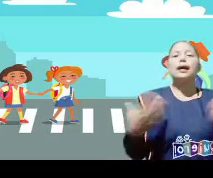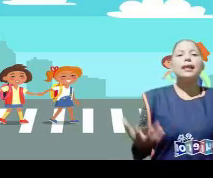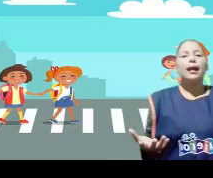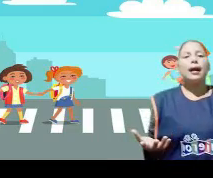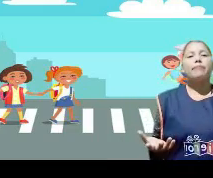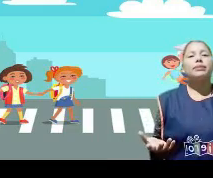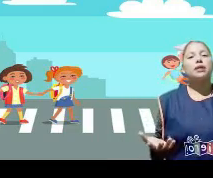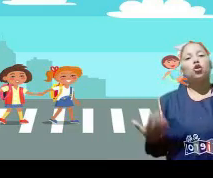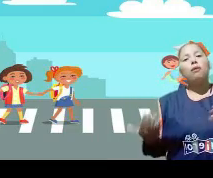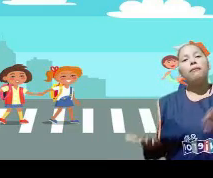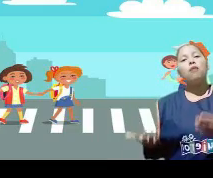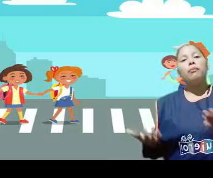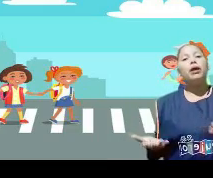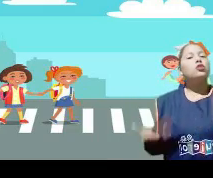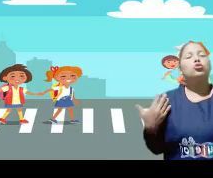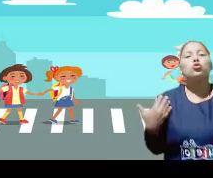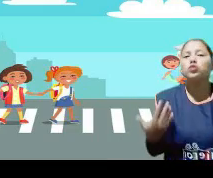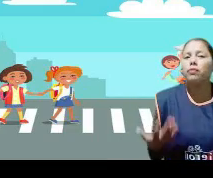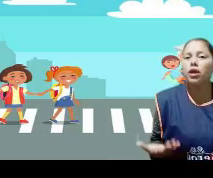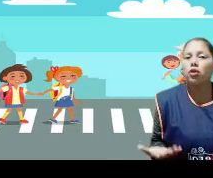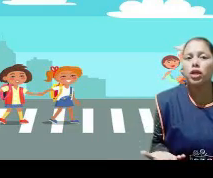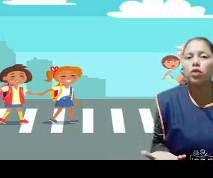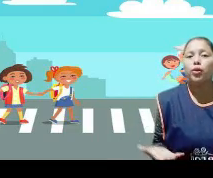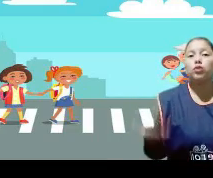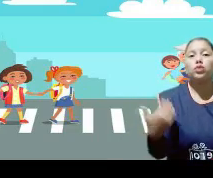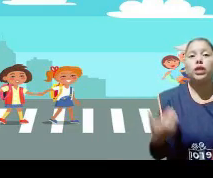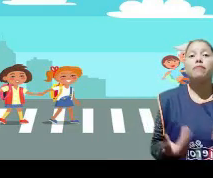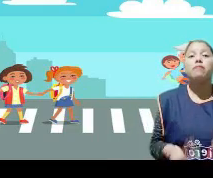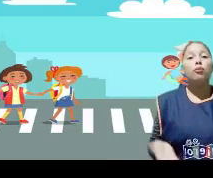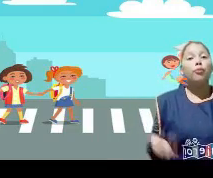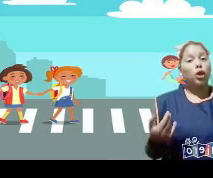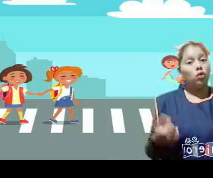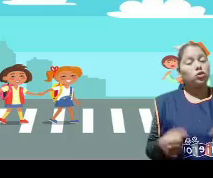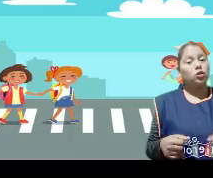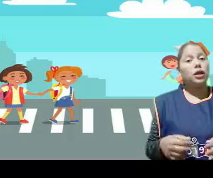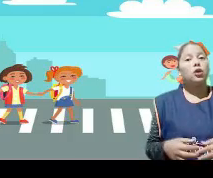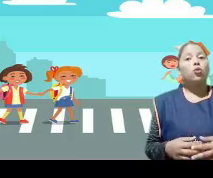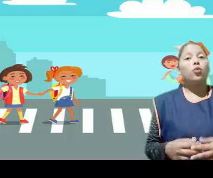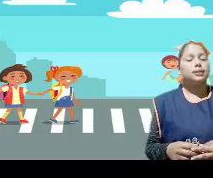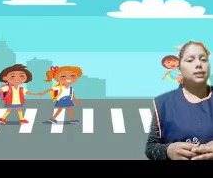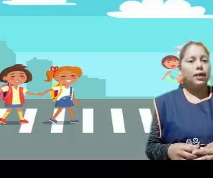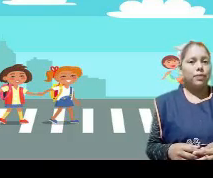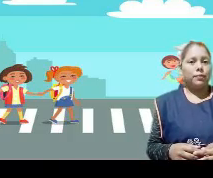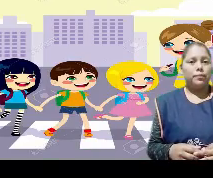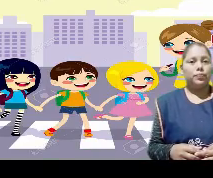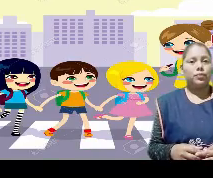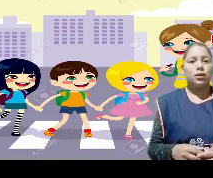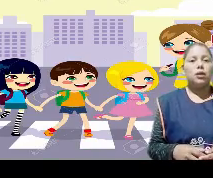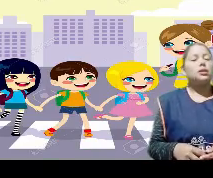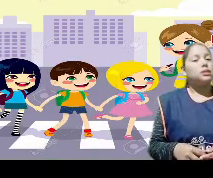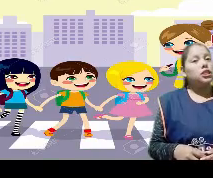salgan a la calle a pasear con mamá o papá, no se vayan corriendo porque ustedes mismos pueden ocasionar un accidente.